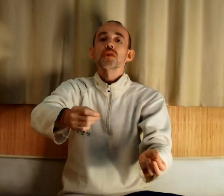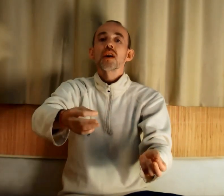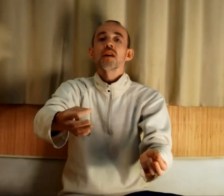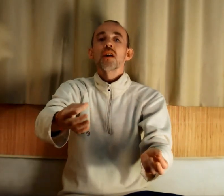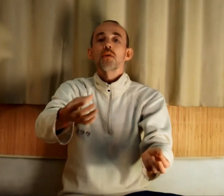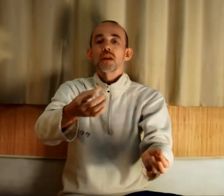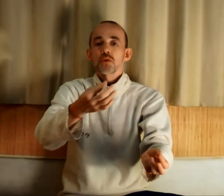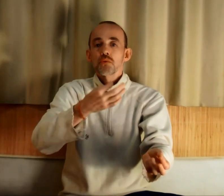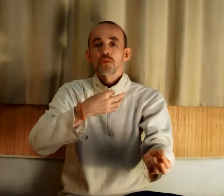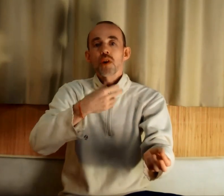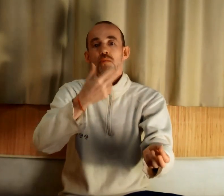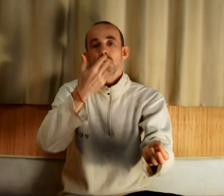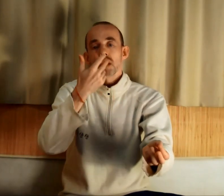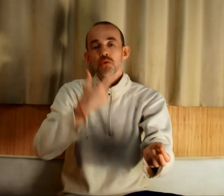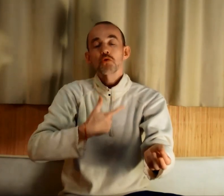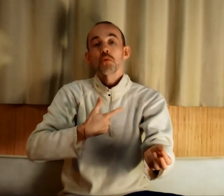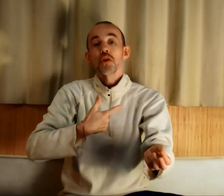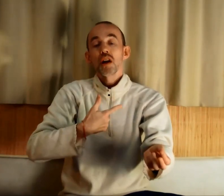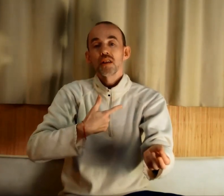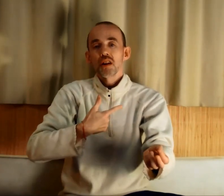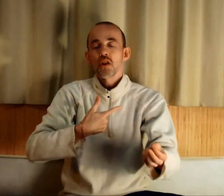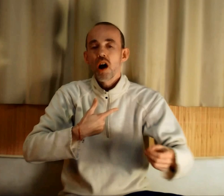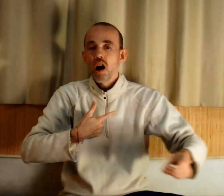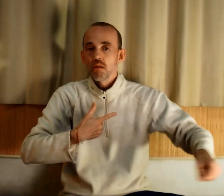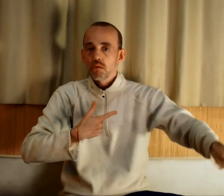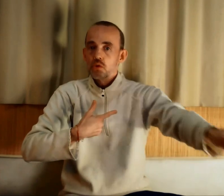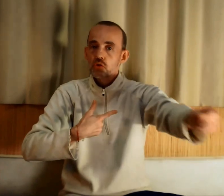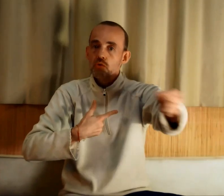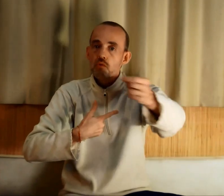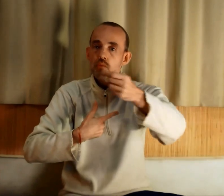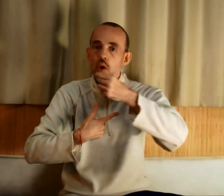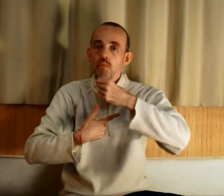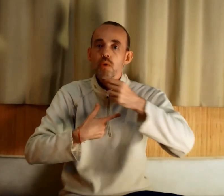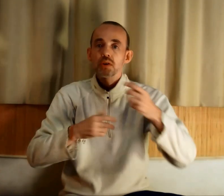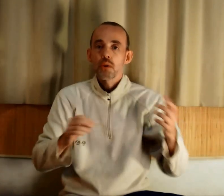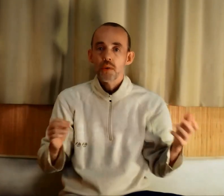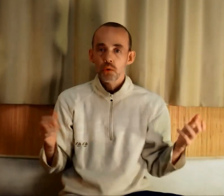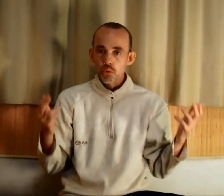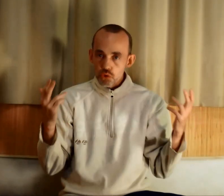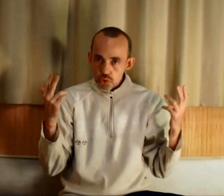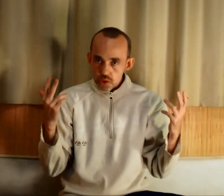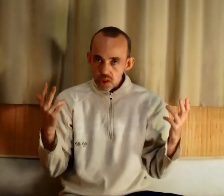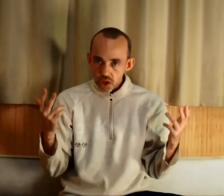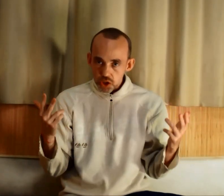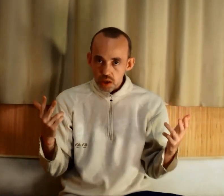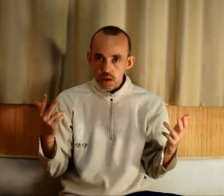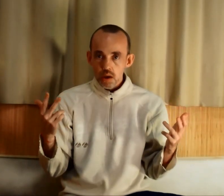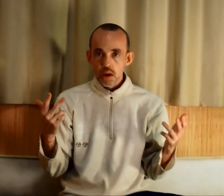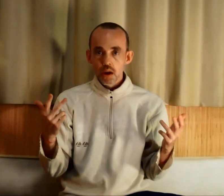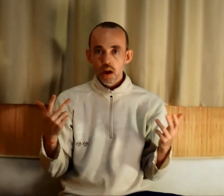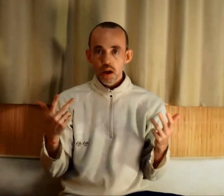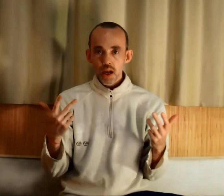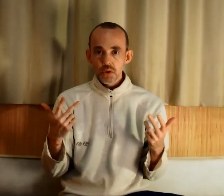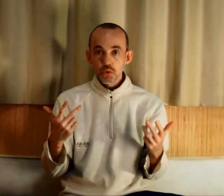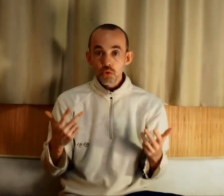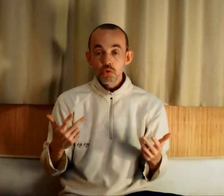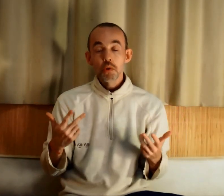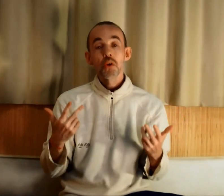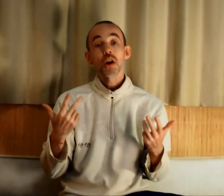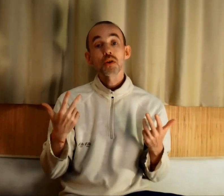sais que la source de l'amour, la source du bonheur est à'intérieur, ce mouvement pourrait se refaire. Donc, juste sachez, la source du bonheur,